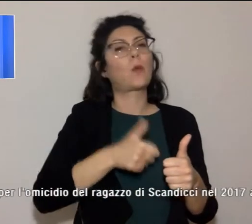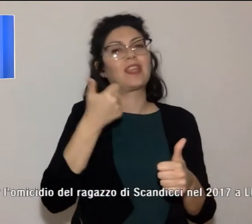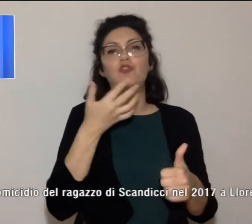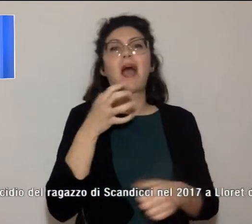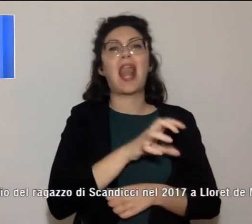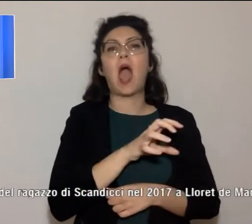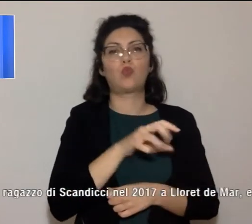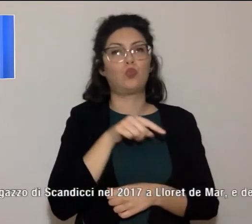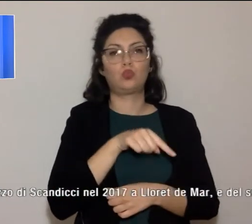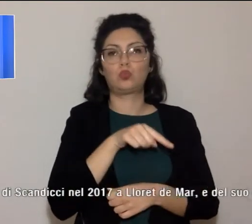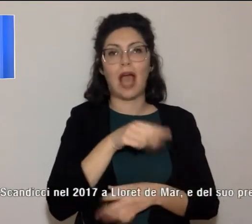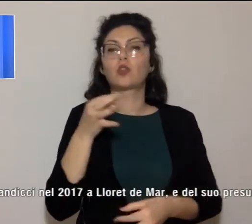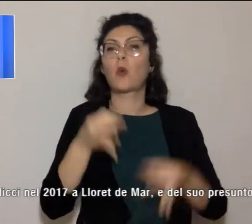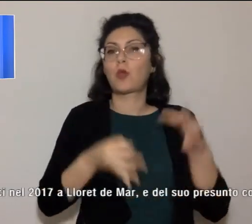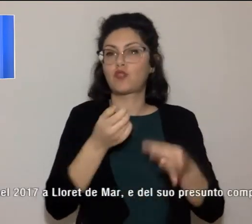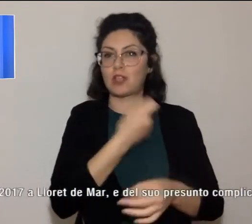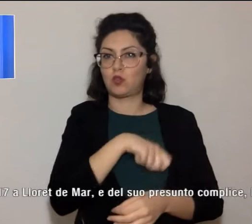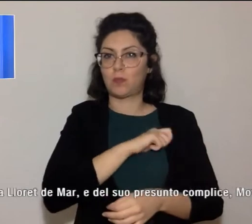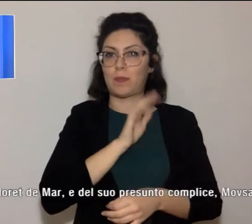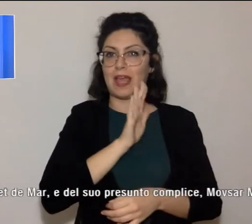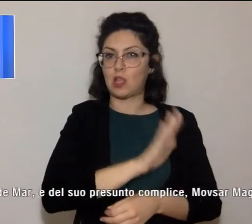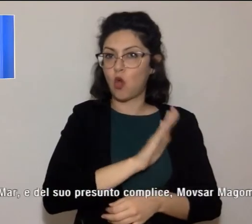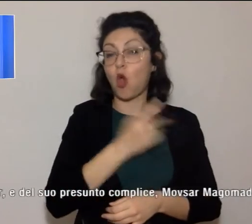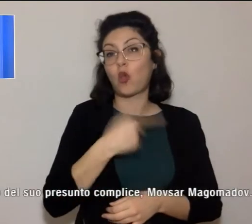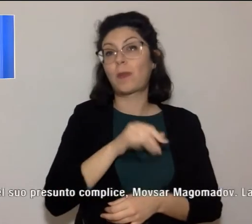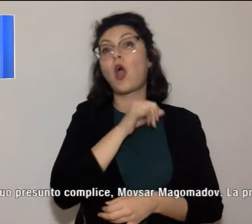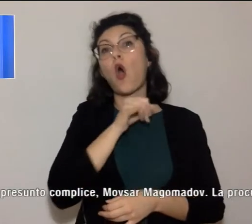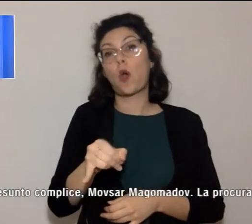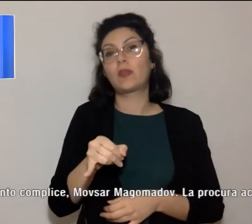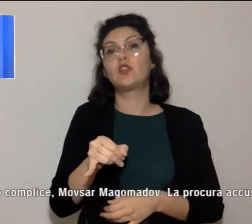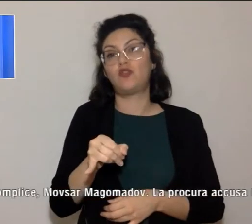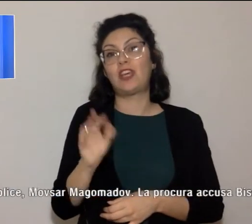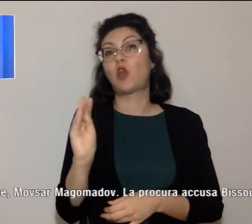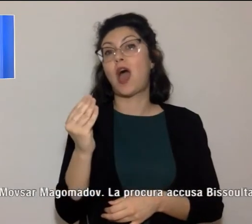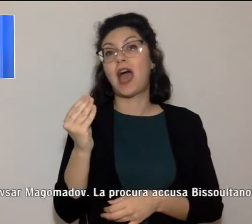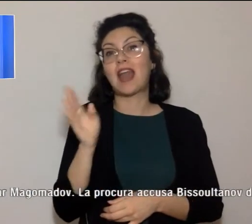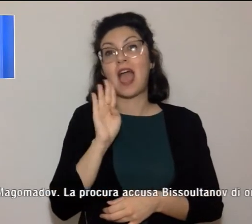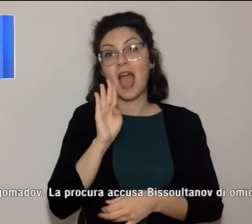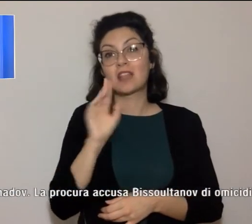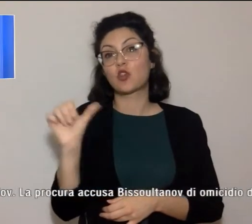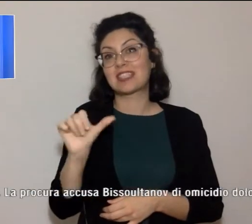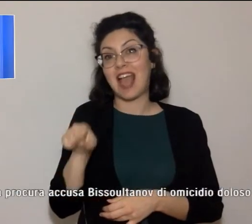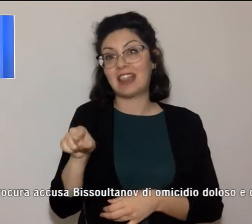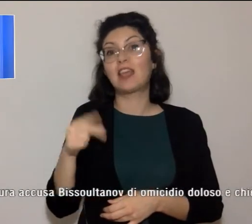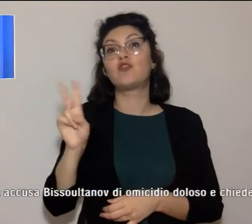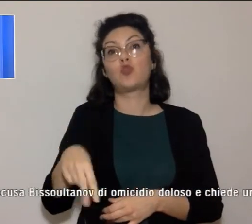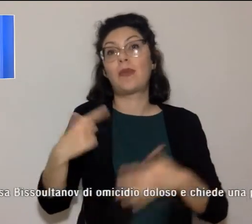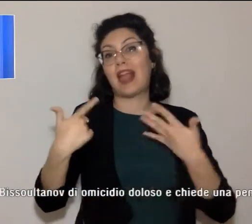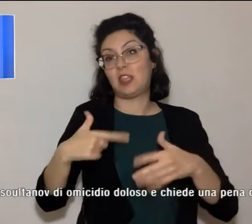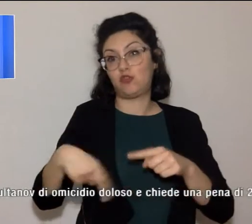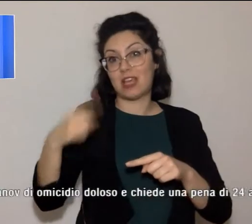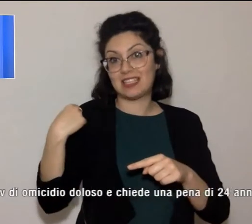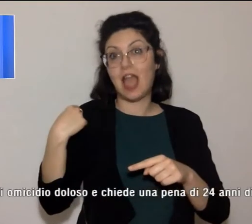nel processo spagnolo per l'omicidio del ragazzo di Scandicci nel 2017 a